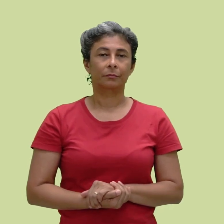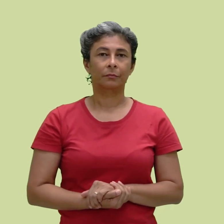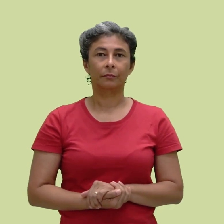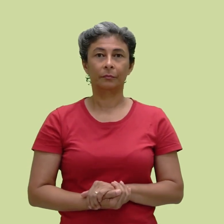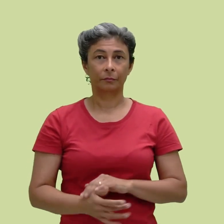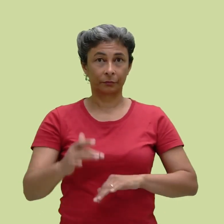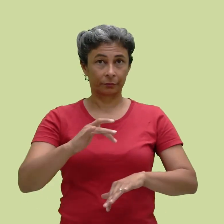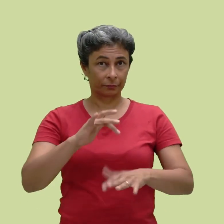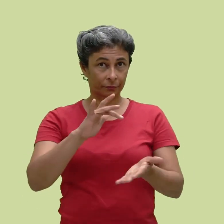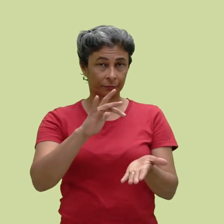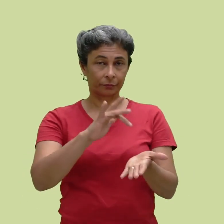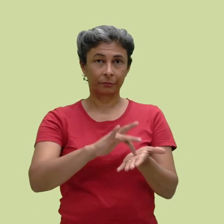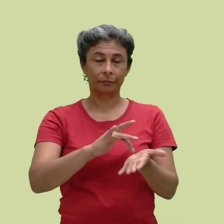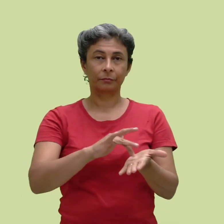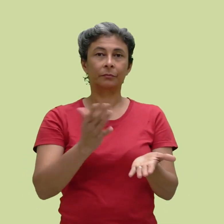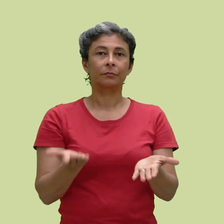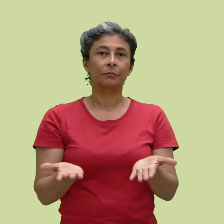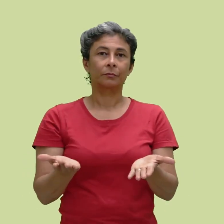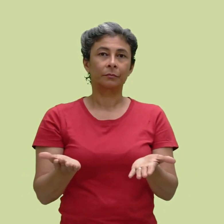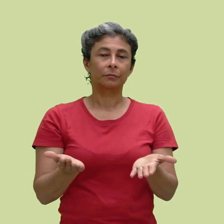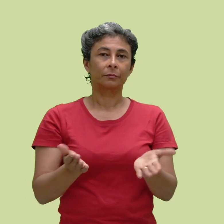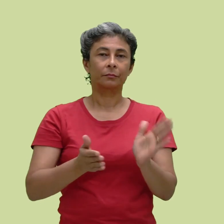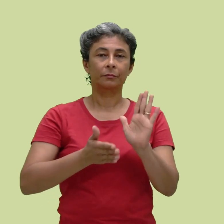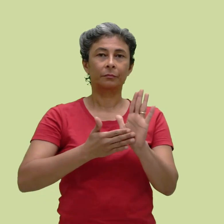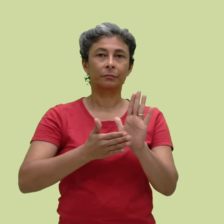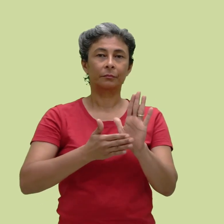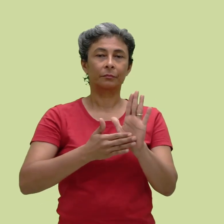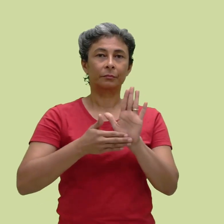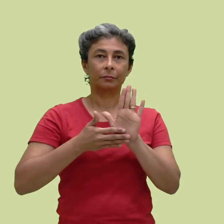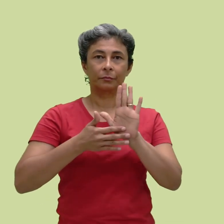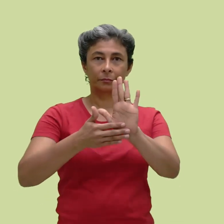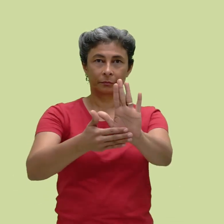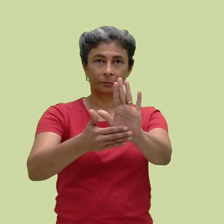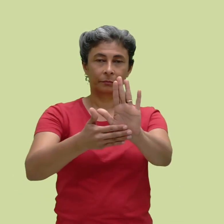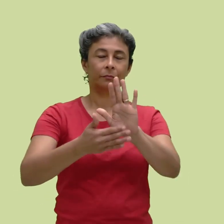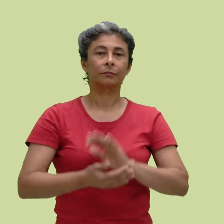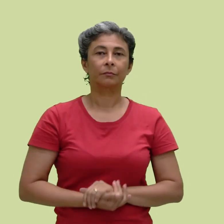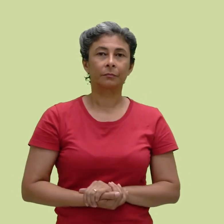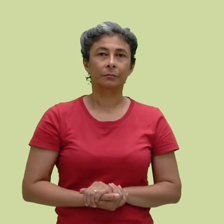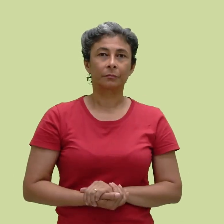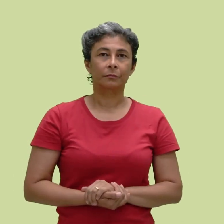Toque na palma da mão. Temos sinais proposta